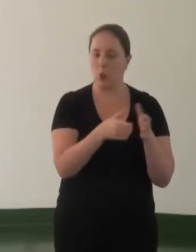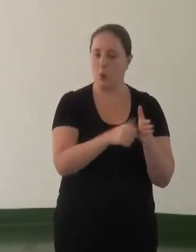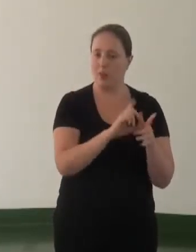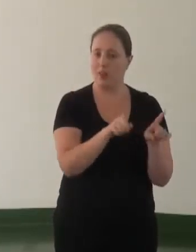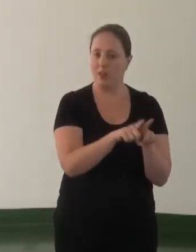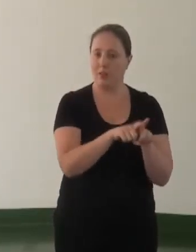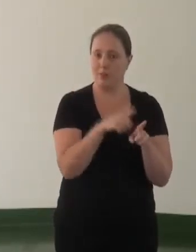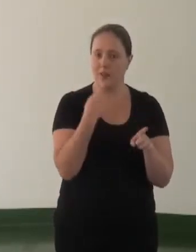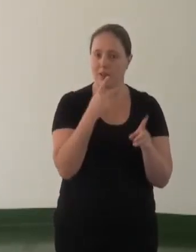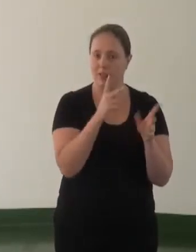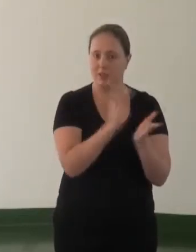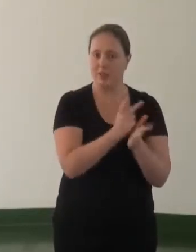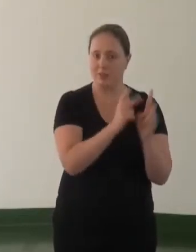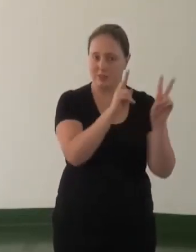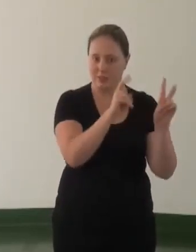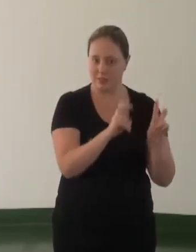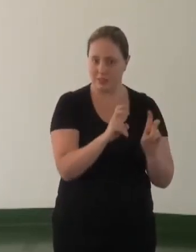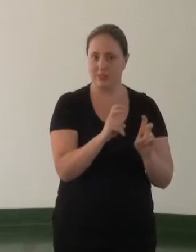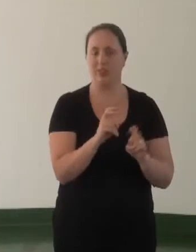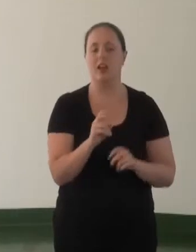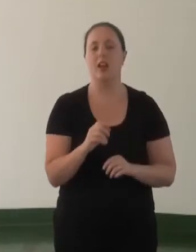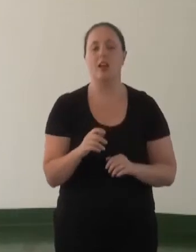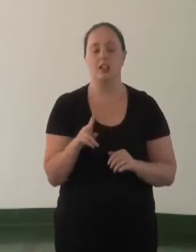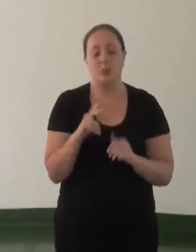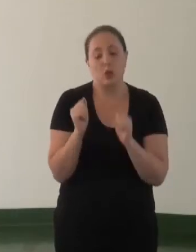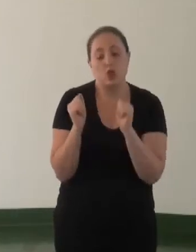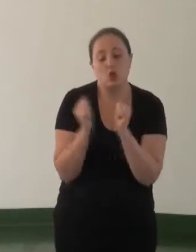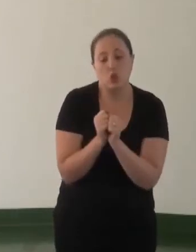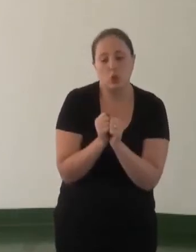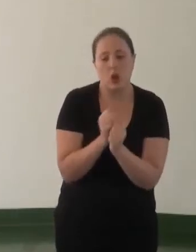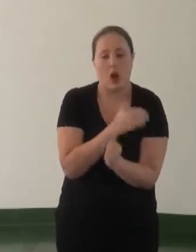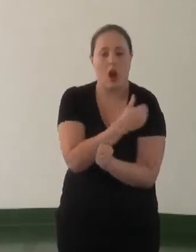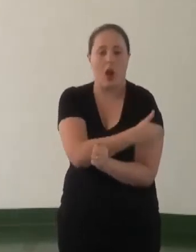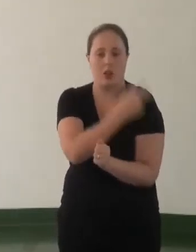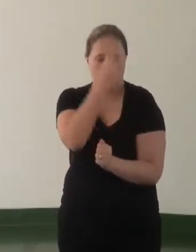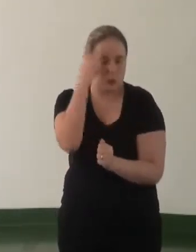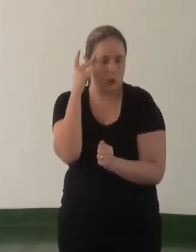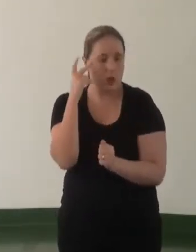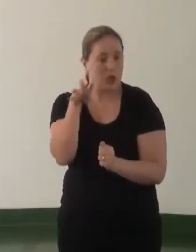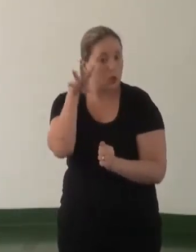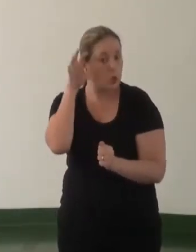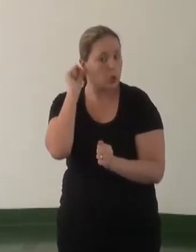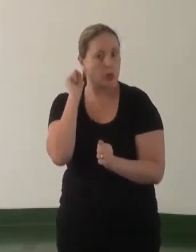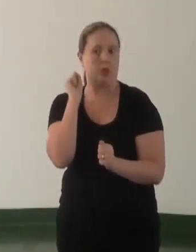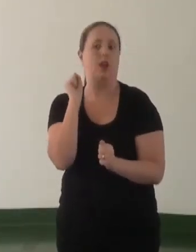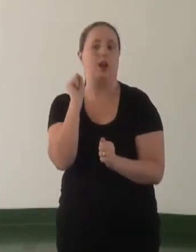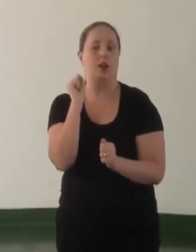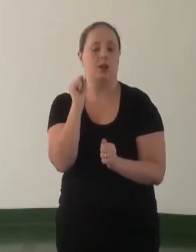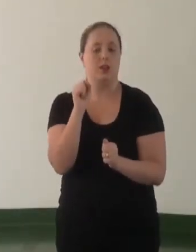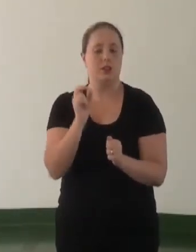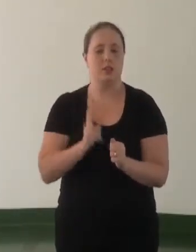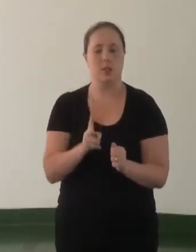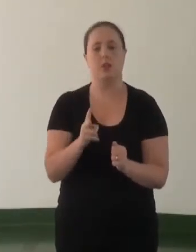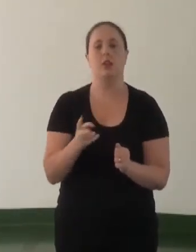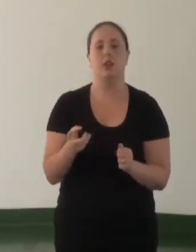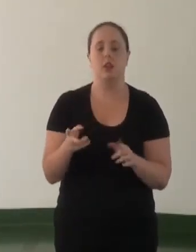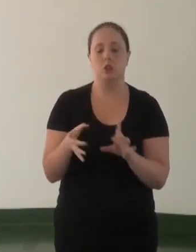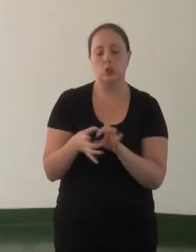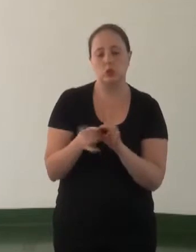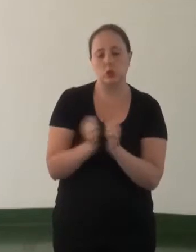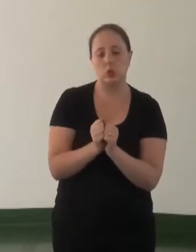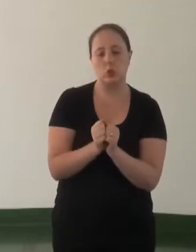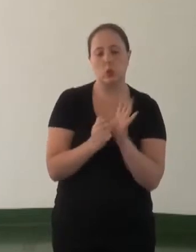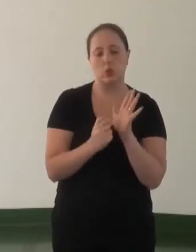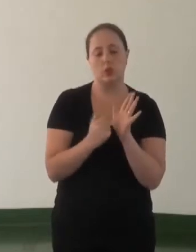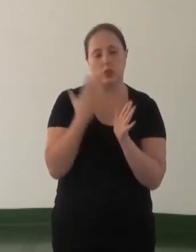também destacou isso, se colocar com, ao lado das pessoas, escutar, ou escutar, desalpera a